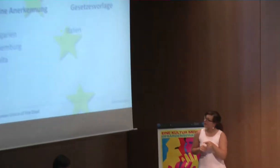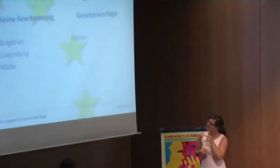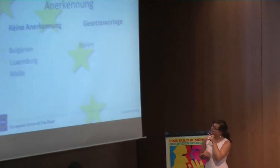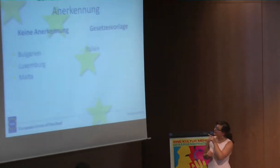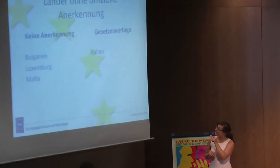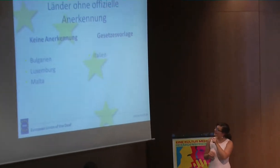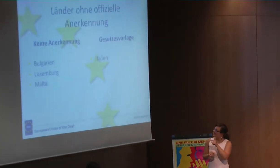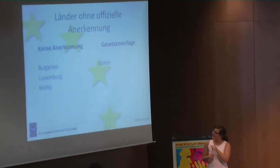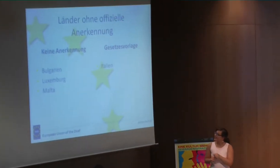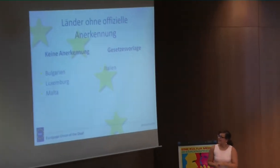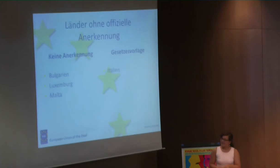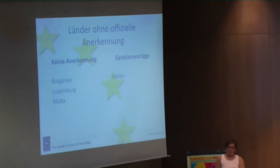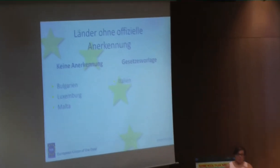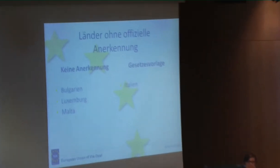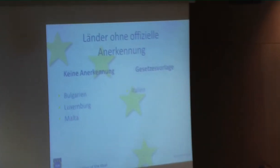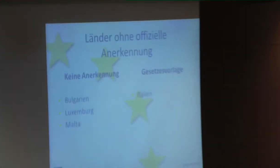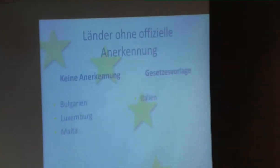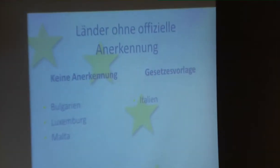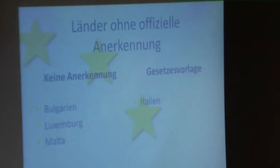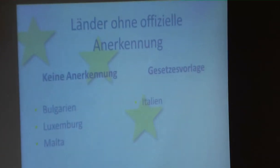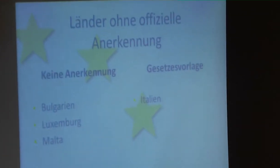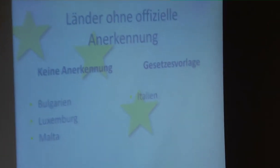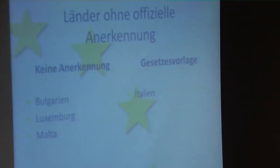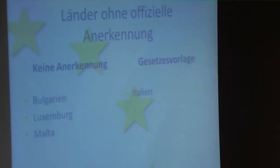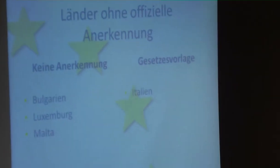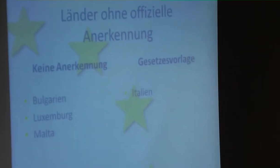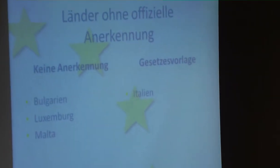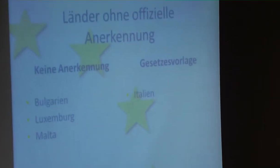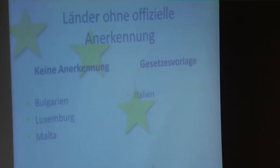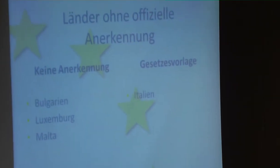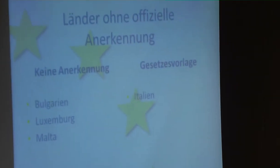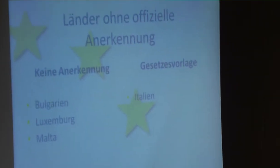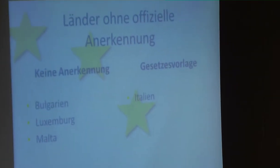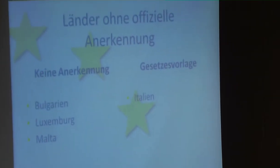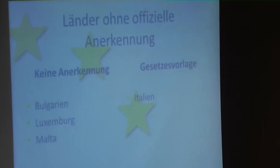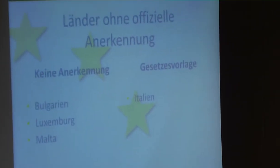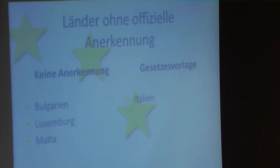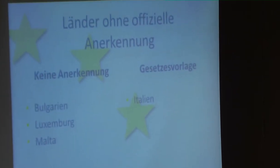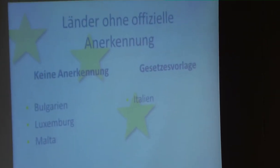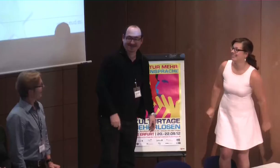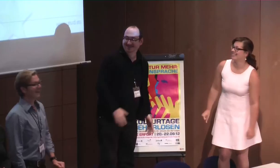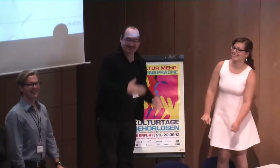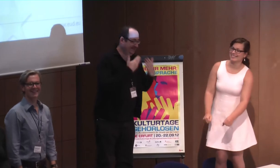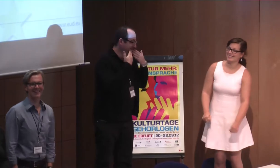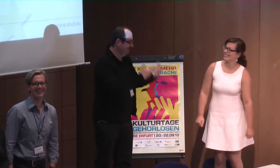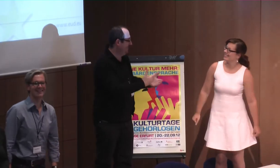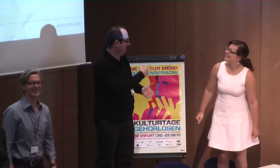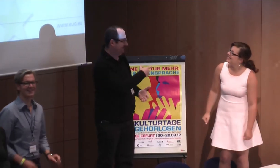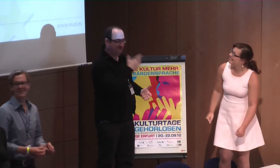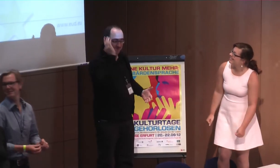auch Negativ-Freitagungen, wo Gebärdensprache eben nicht anerkannt ist. Dann Bulgarien. Gut, vielen